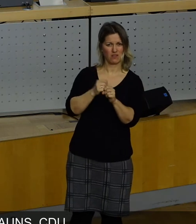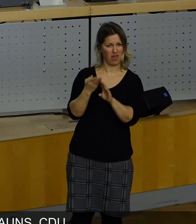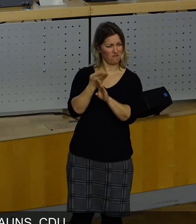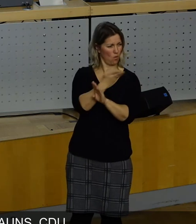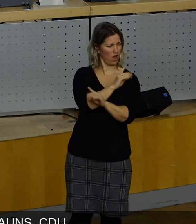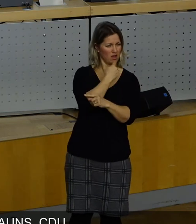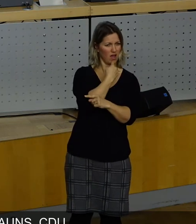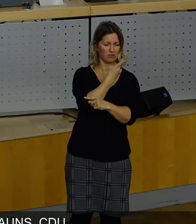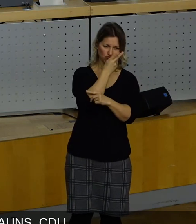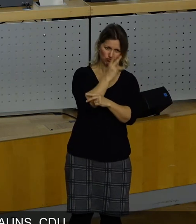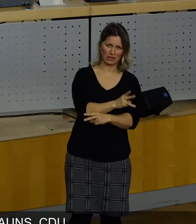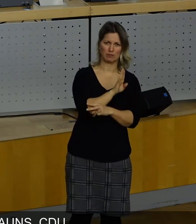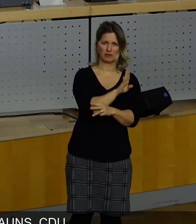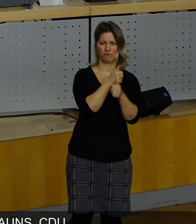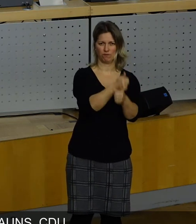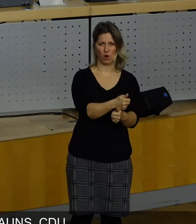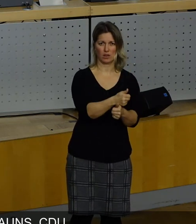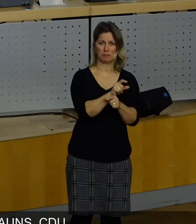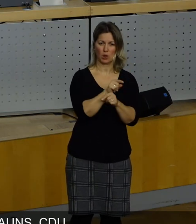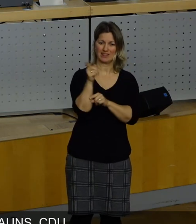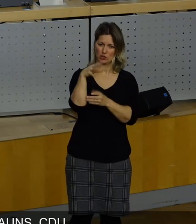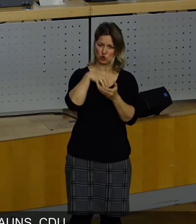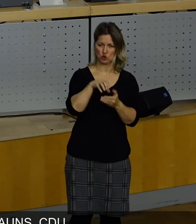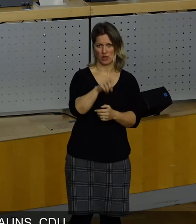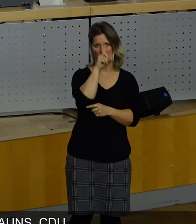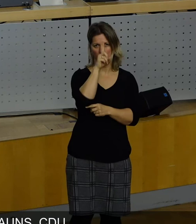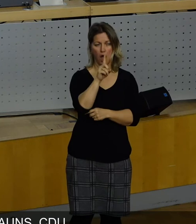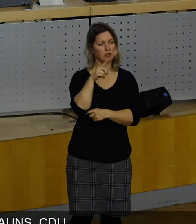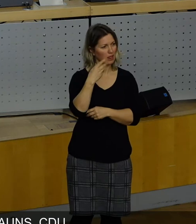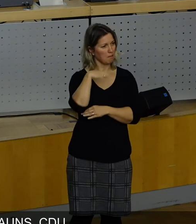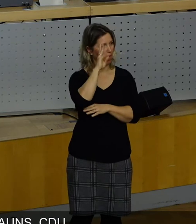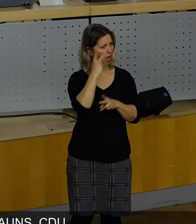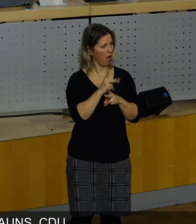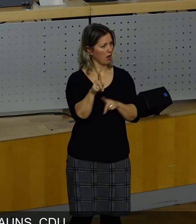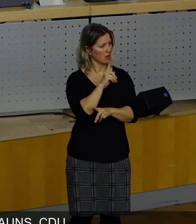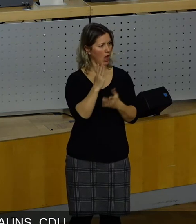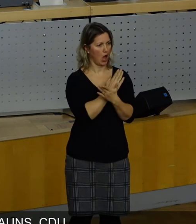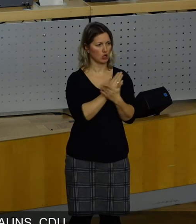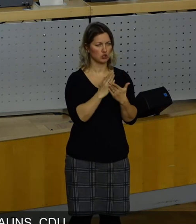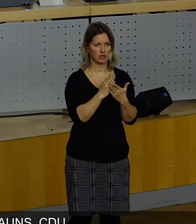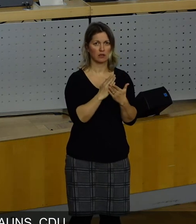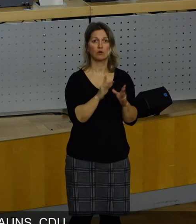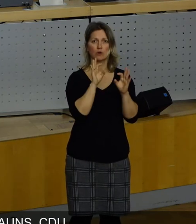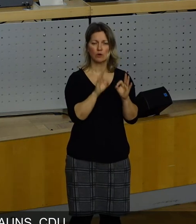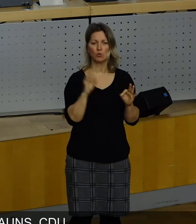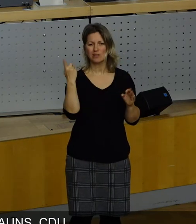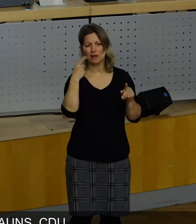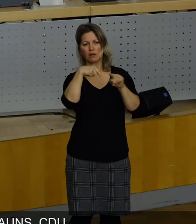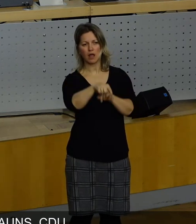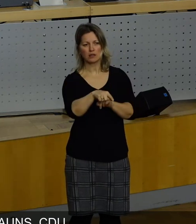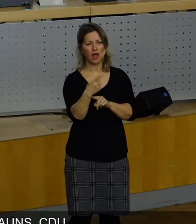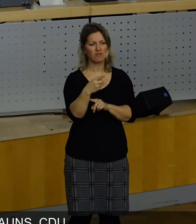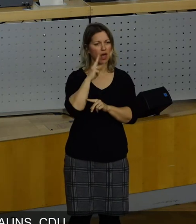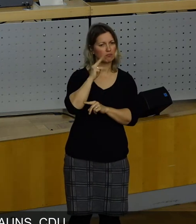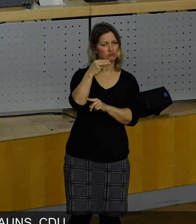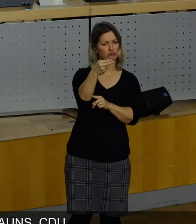anschließen, ist es so, dann wird in diesem Stadtrat mit Mehrheit irgendwo entschieden. Und dann muss der Kandidat, der dann hier benannt